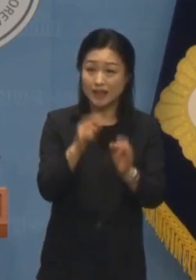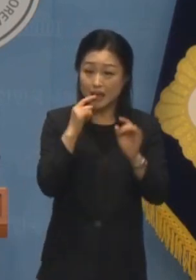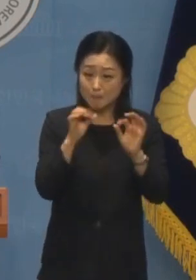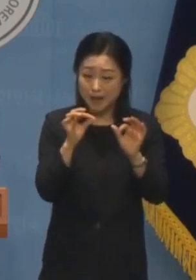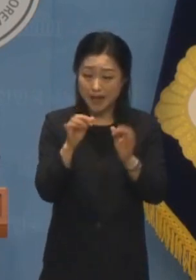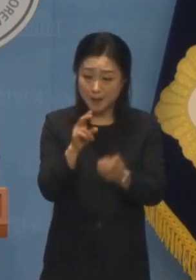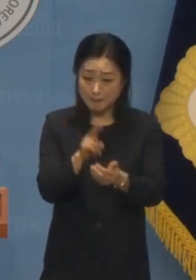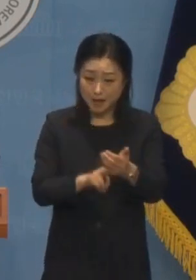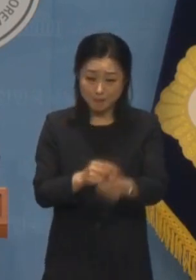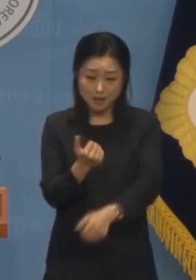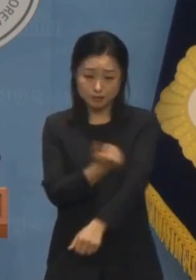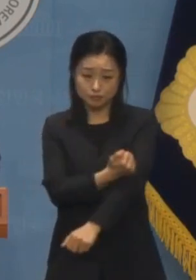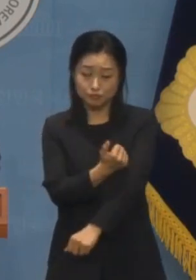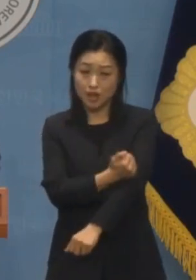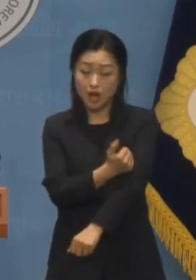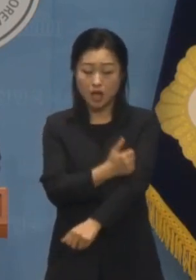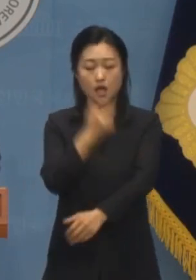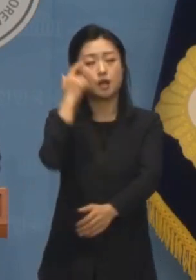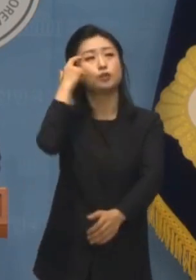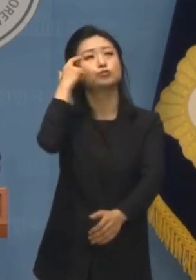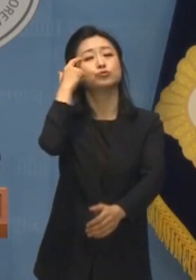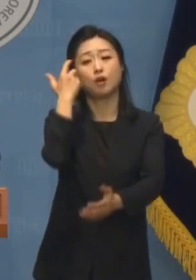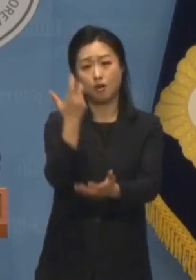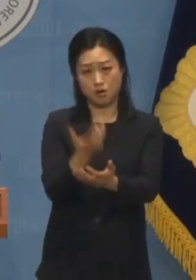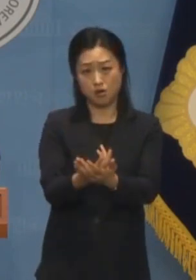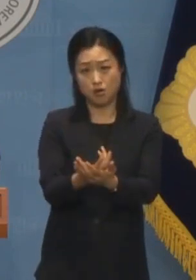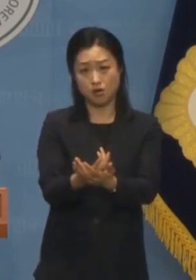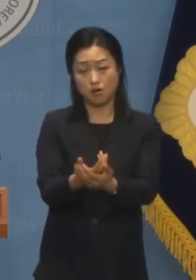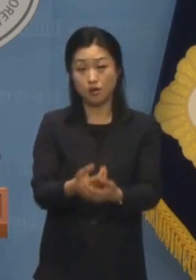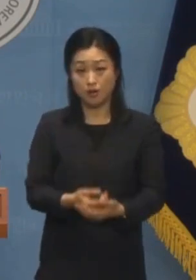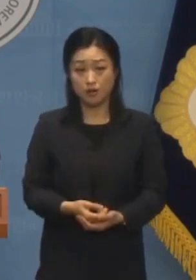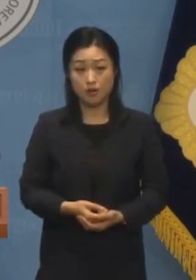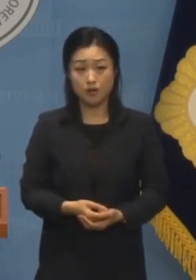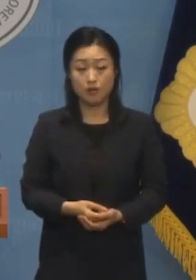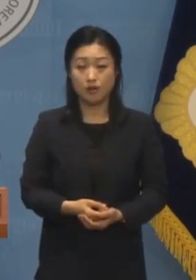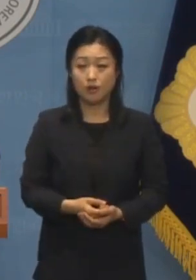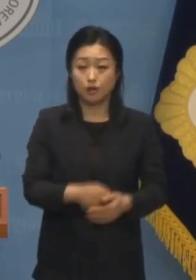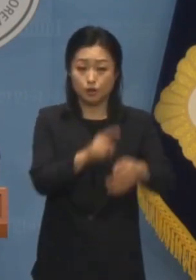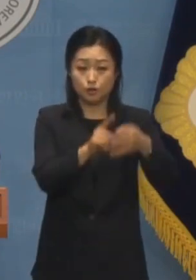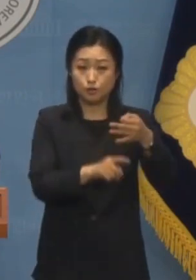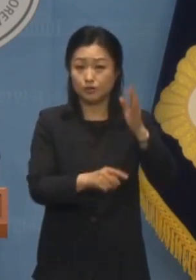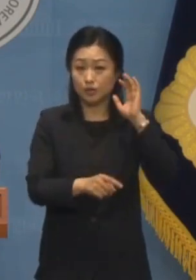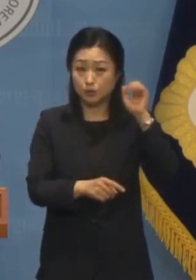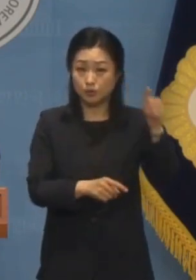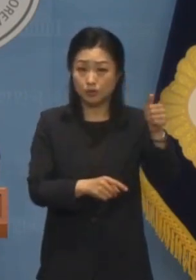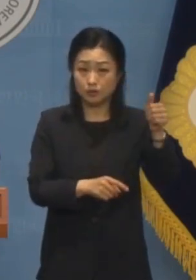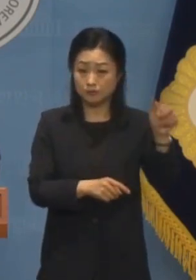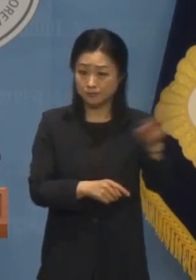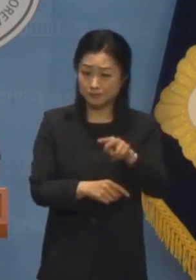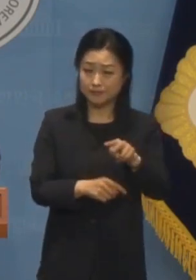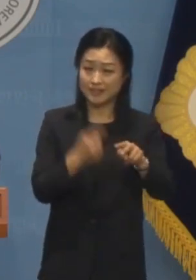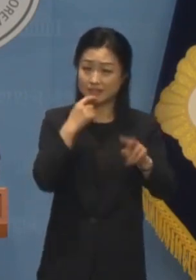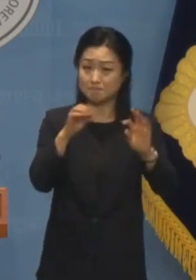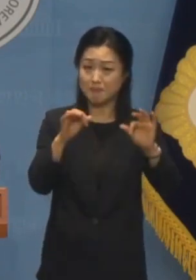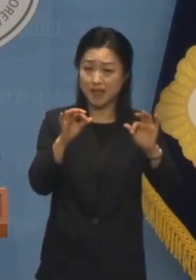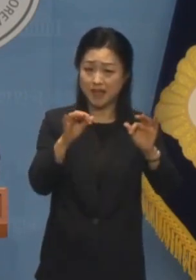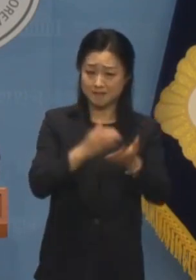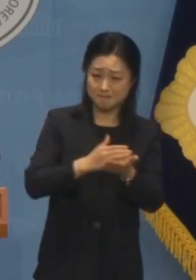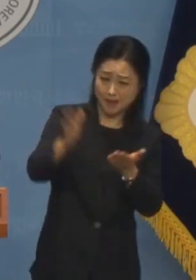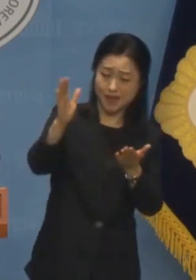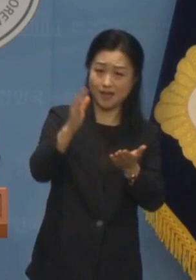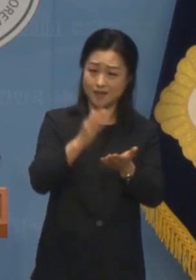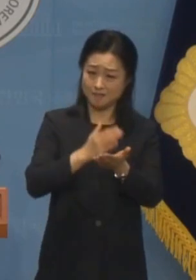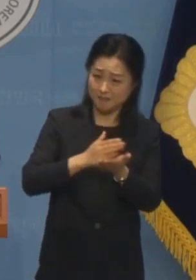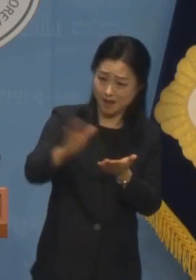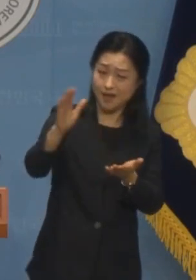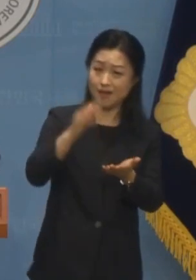투약해온 사실이 드러나며 충격을 주고 있습니다 윤석열 대통령은 줄기차게 마약과의 전쟁을